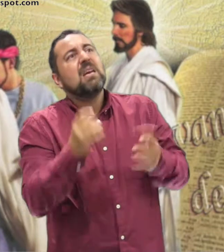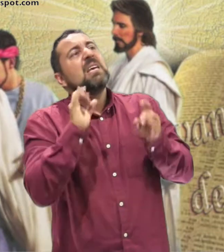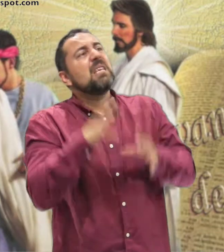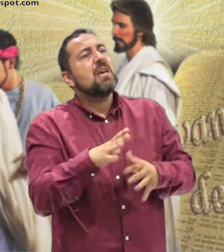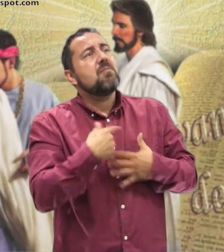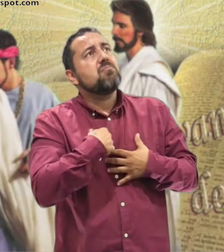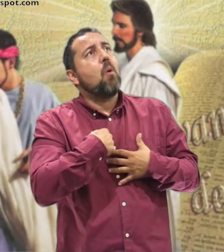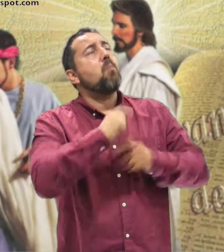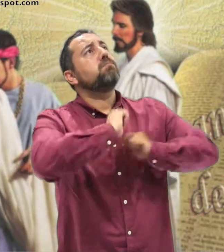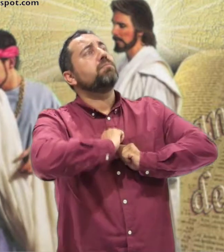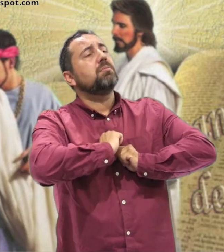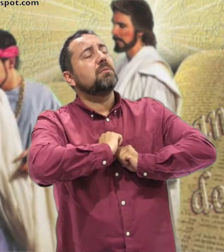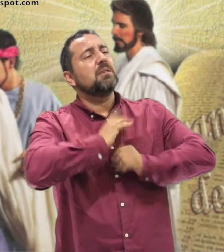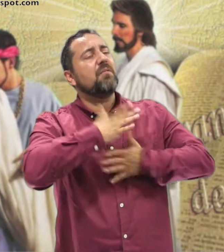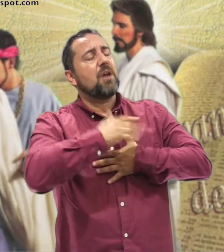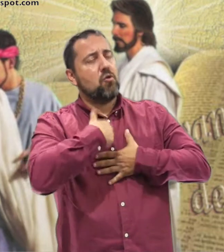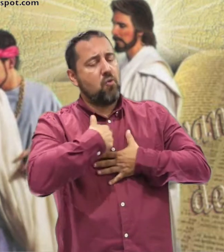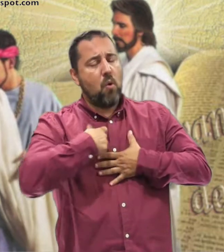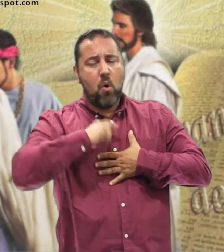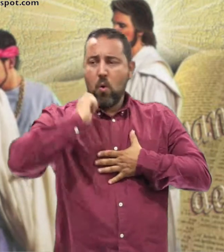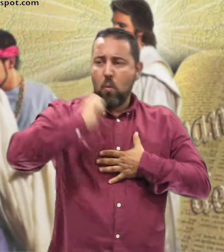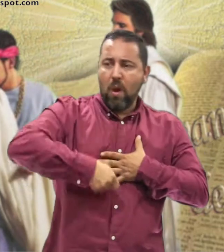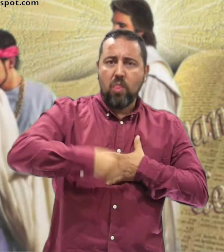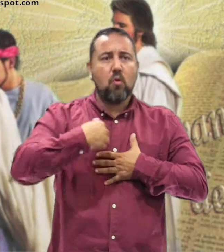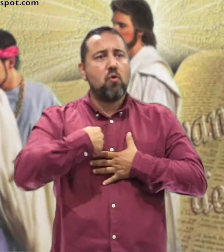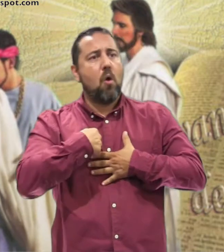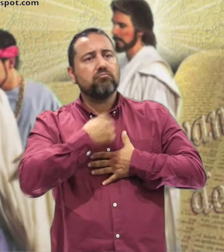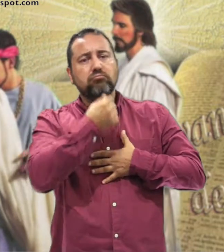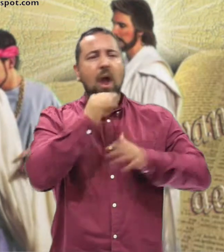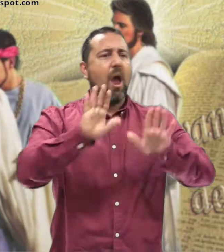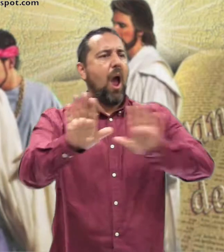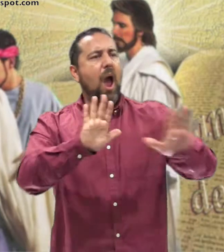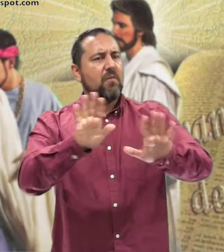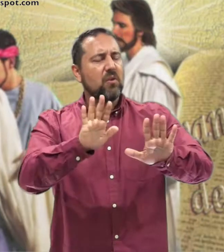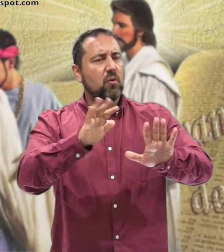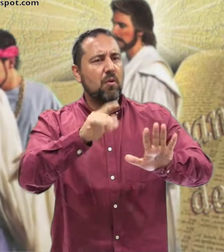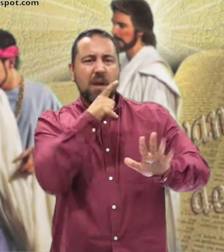¿Quién me ha constituido Juez o árbitro De entre vosotros?